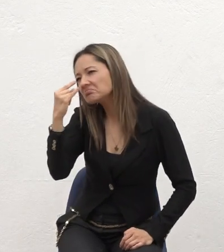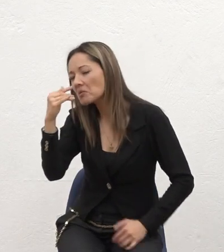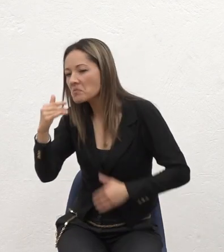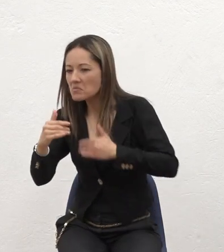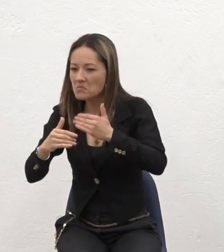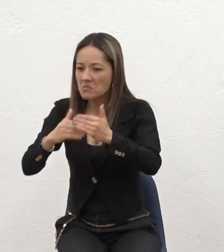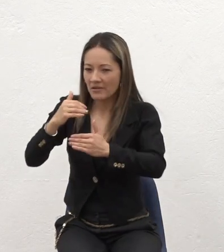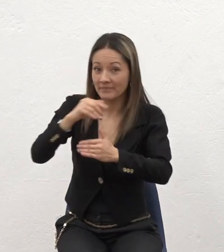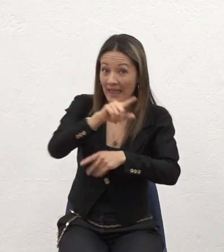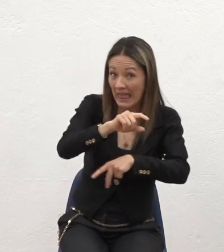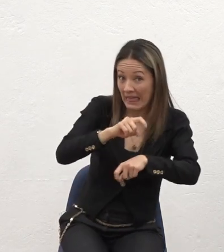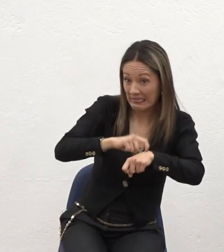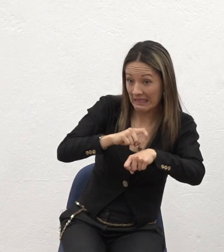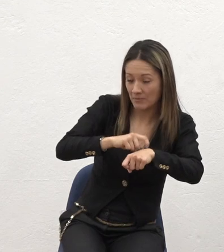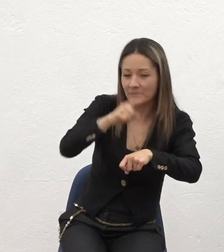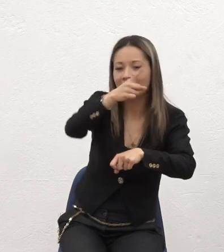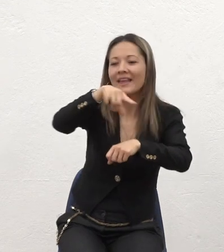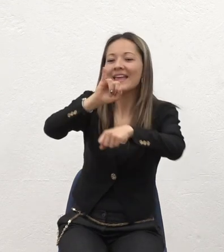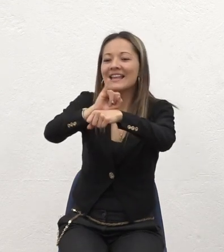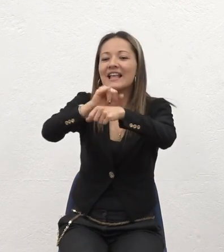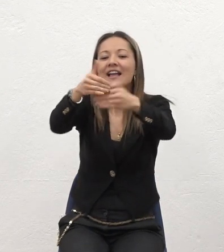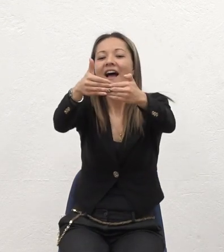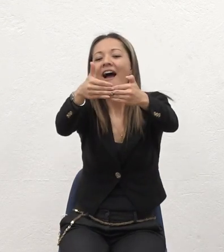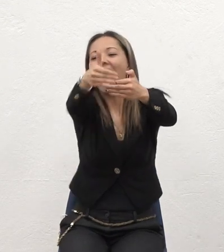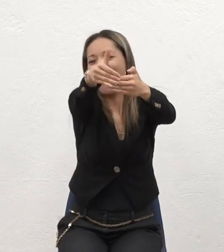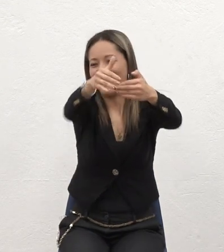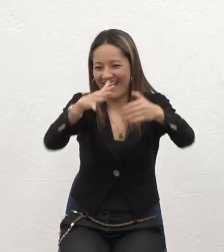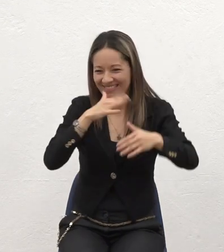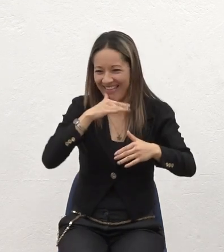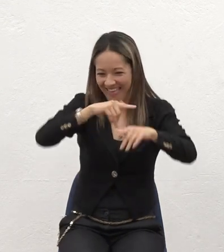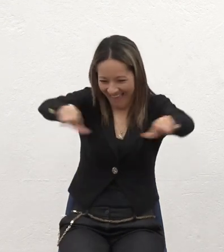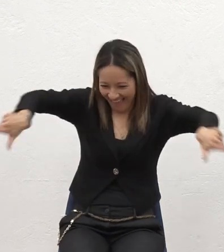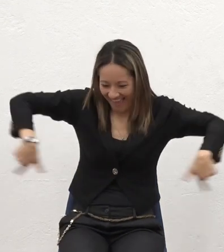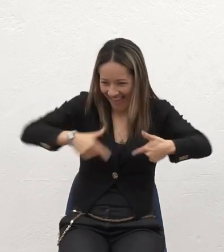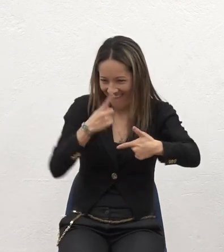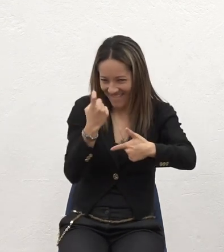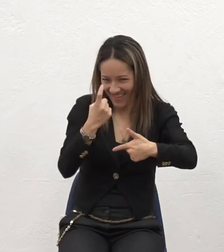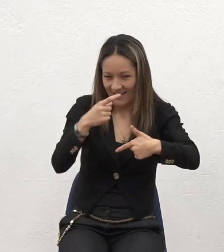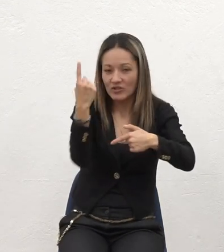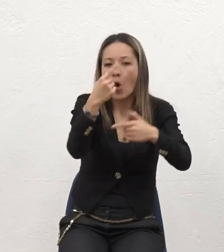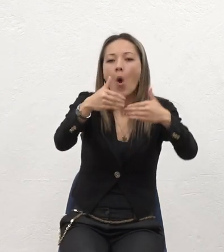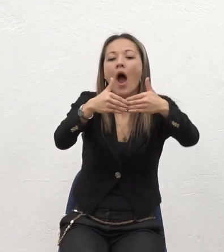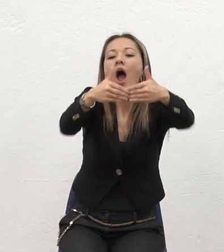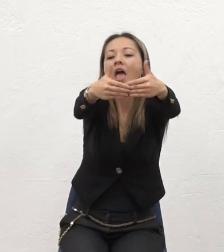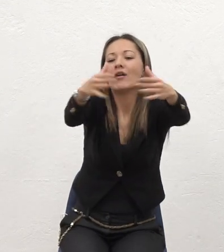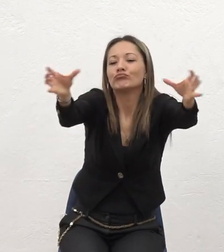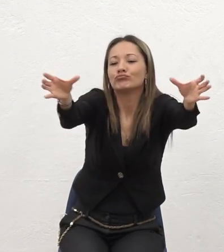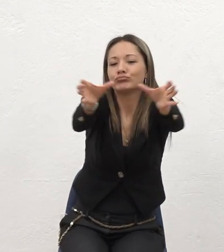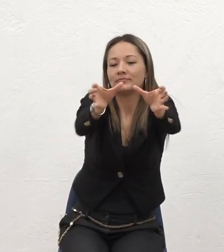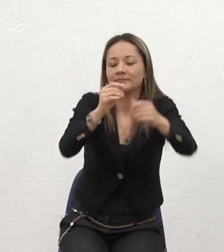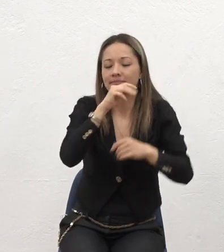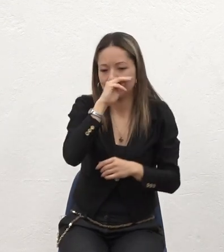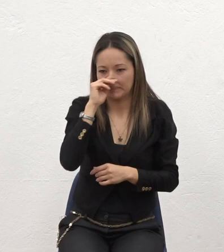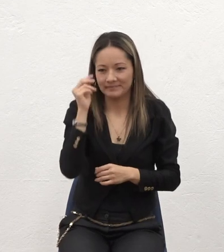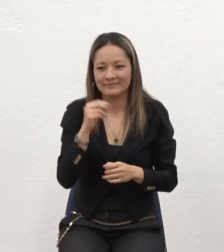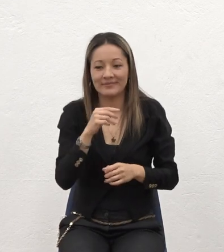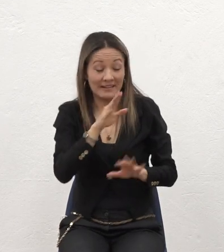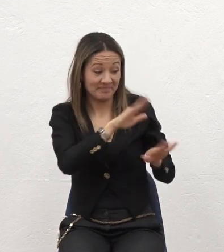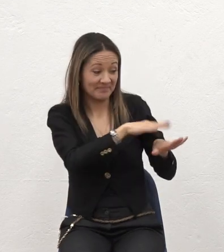En ese entonces El templo Era la mitad para allá No estaba esta parte De la De la Del salón Y a mí me decían No es que Viene el